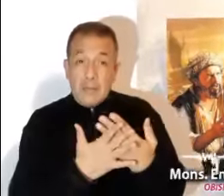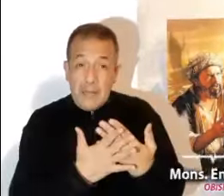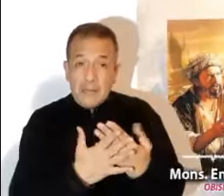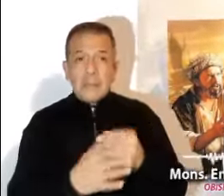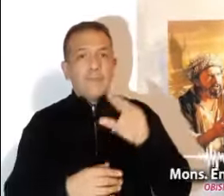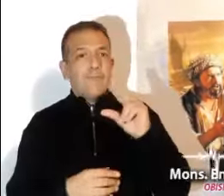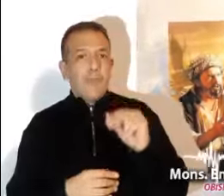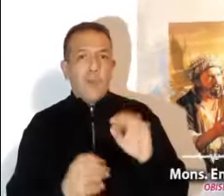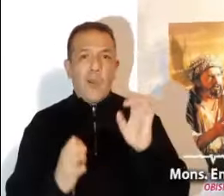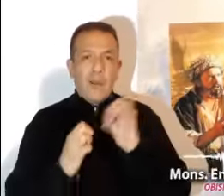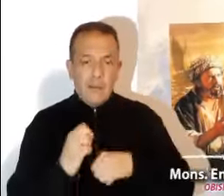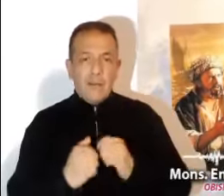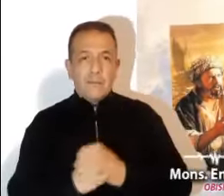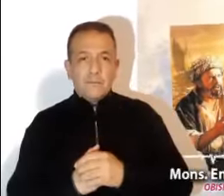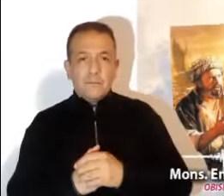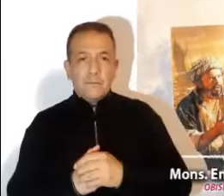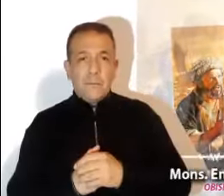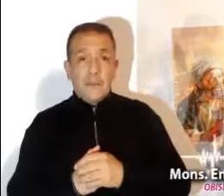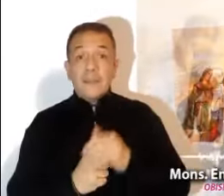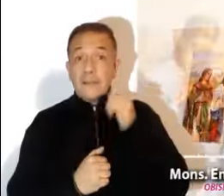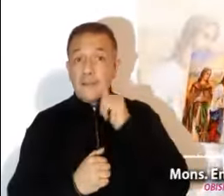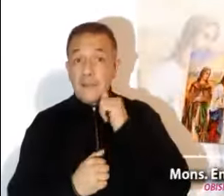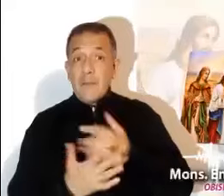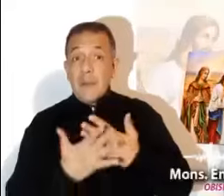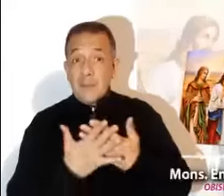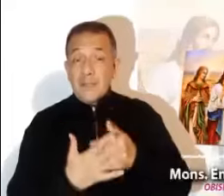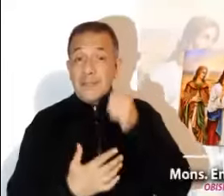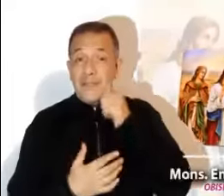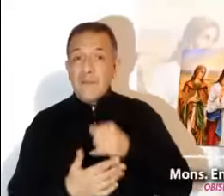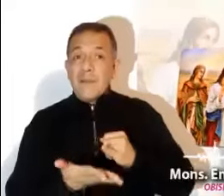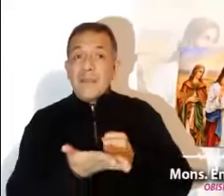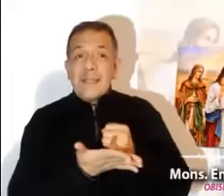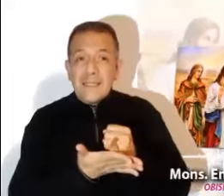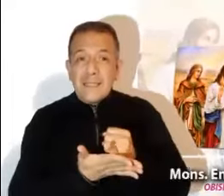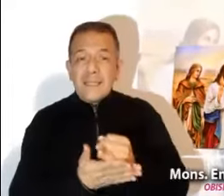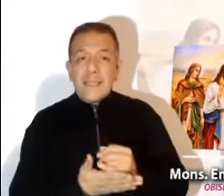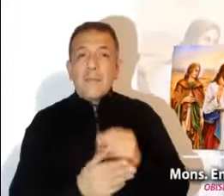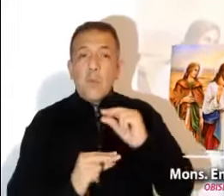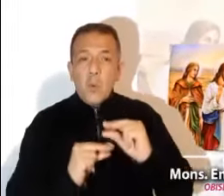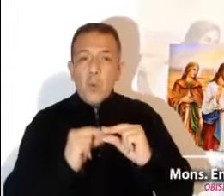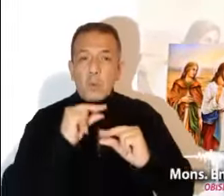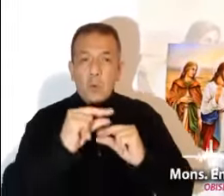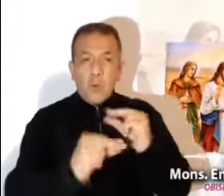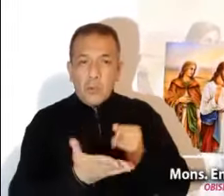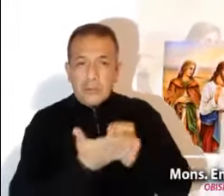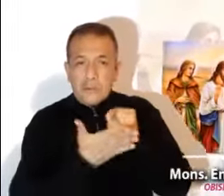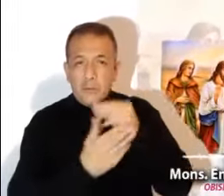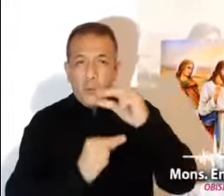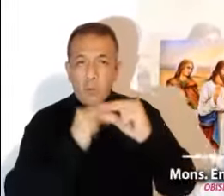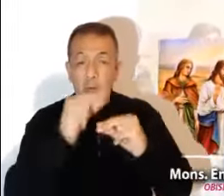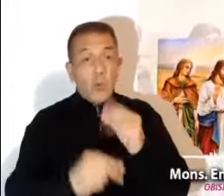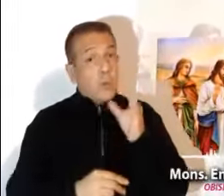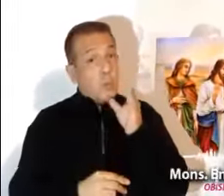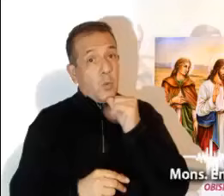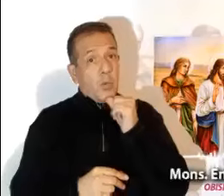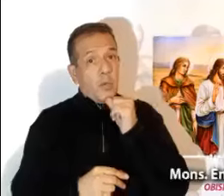Las grandes empresas se construyen con las pequeñas decisiones y con el esfuerzo continuo. No